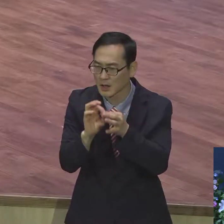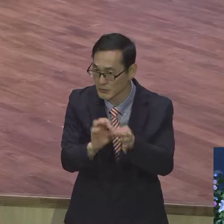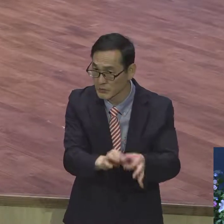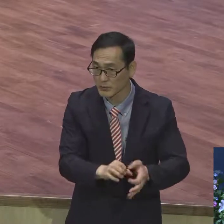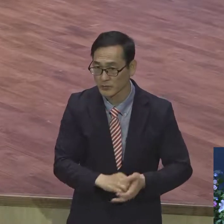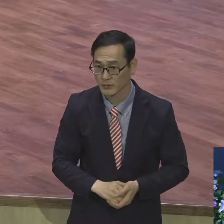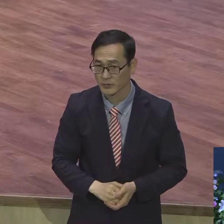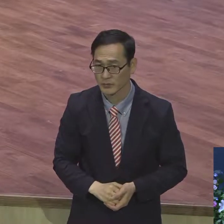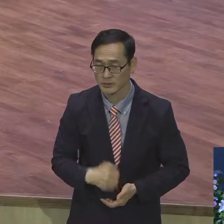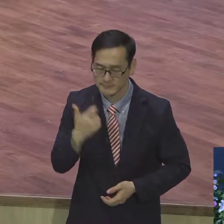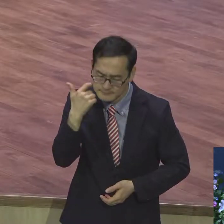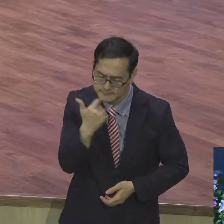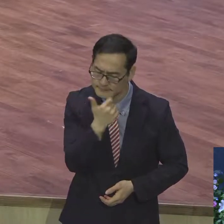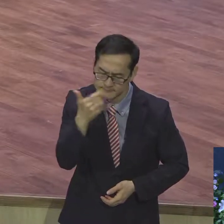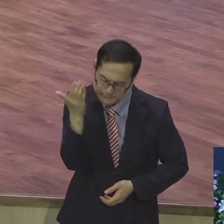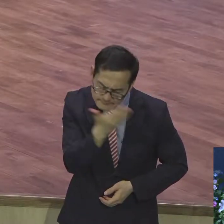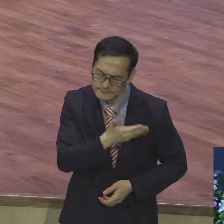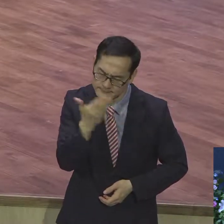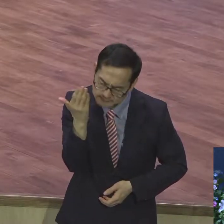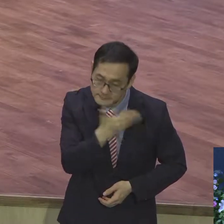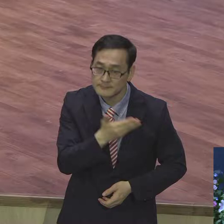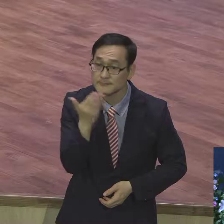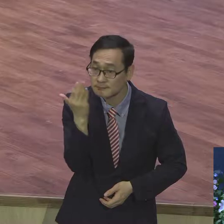이런 상황이기 때문에요.